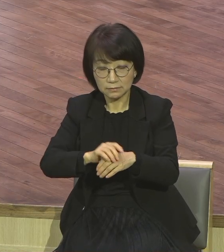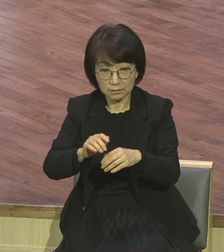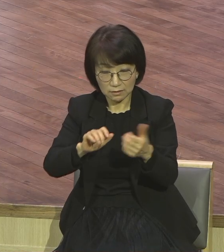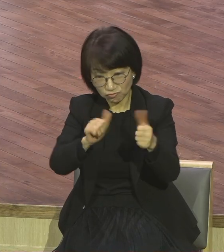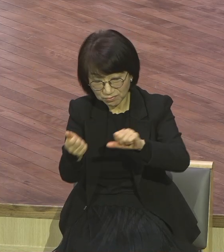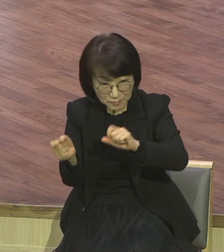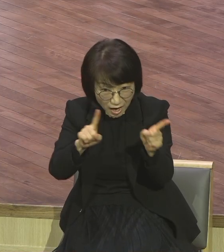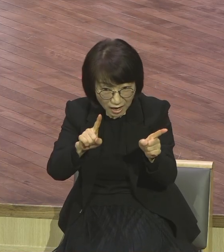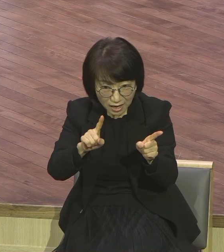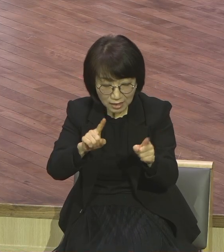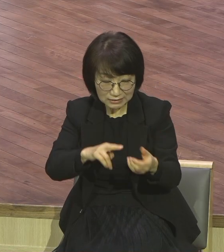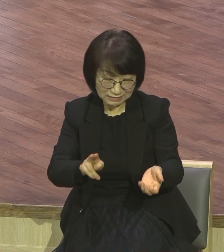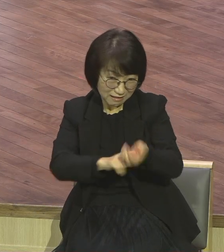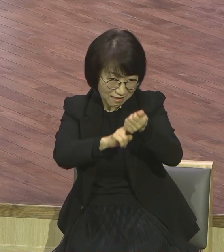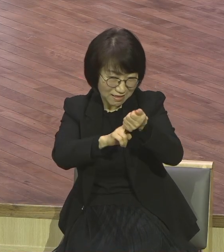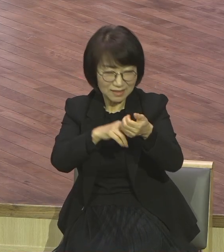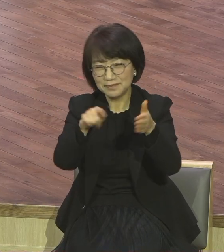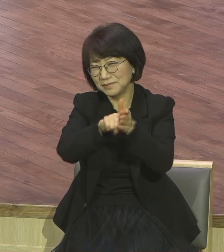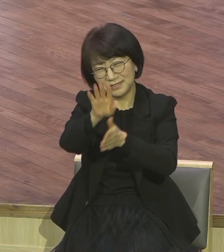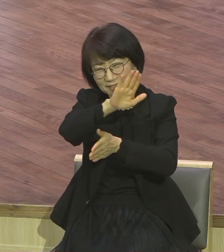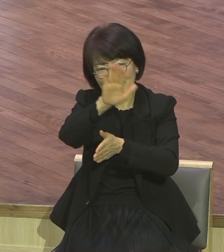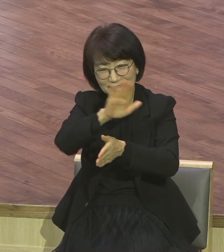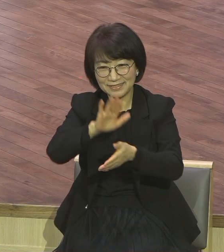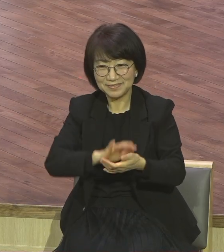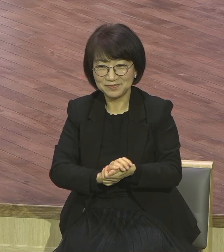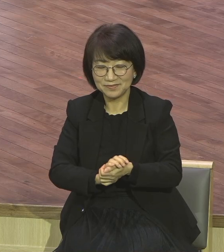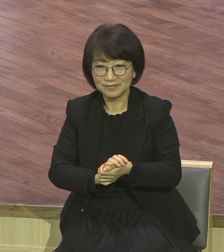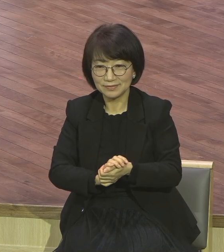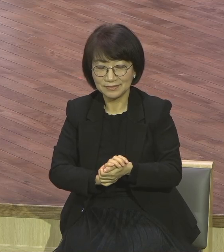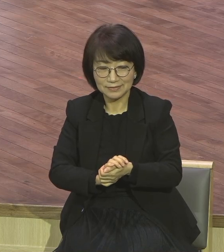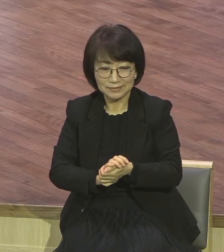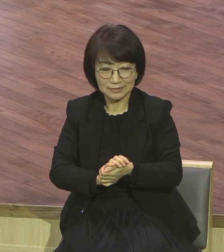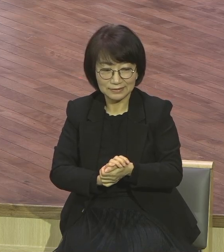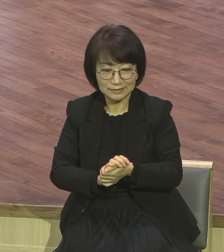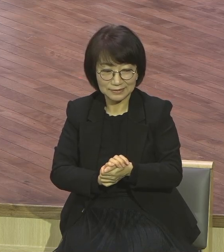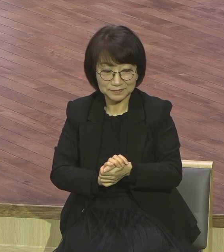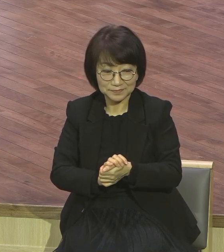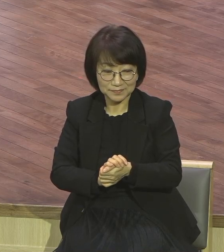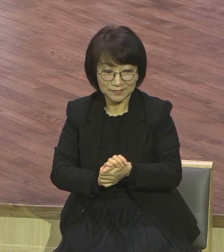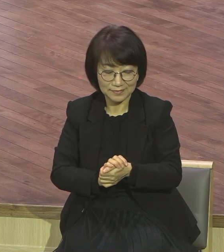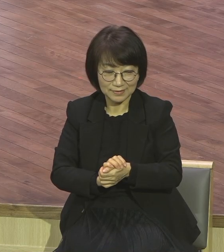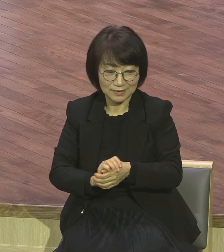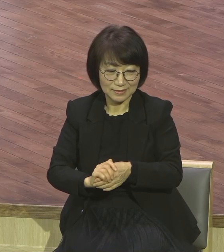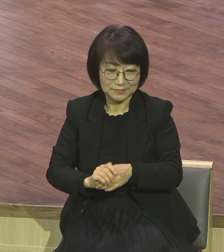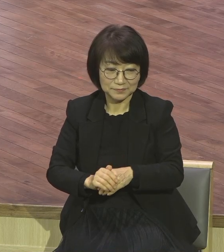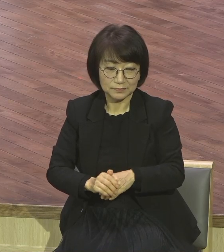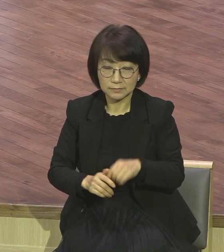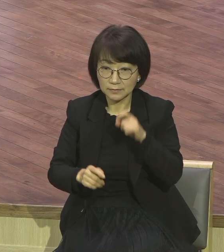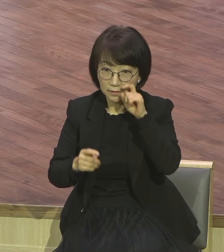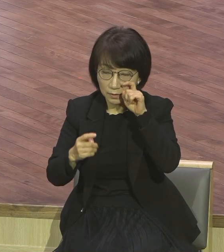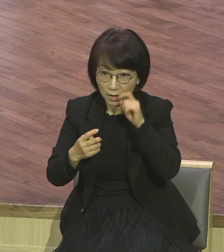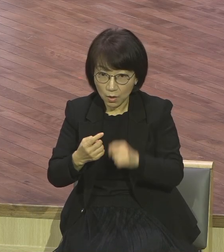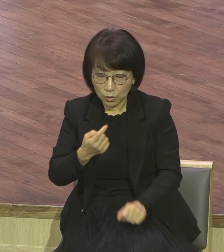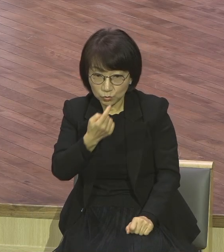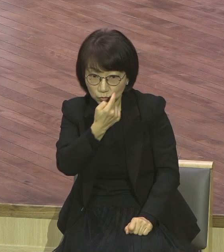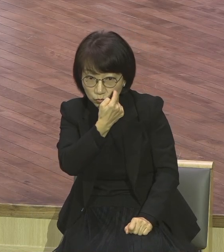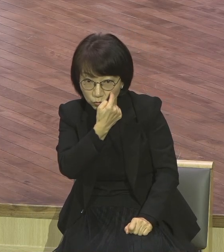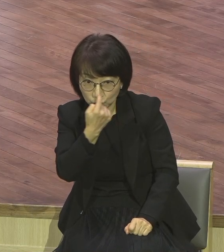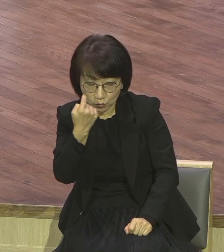무슨 기적 표적 다 부인합니다. 이게 요즘 말하면 신신학이거든요. 눈에 보이고 이성적으로 이해되는 것